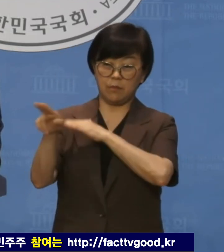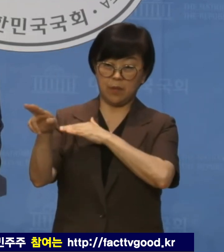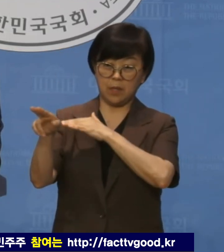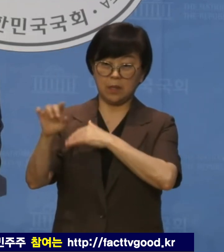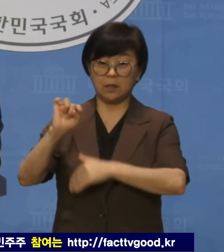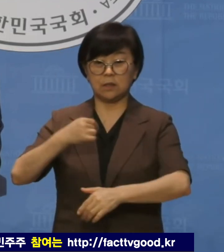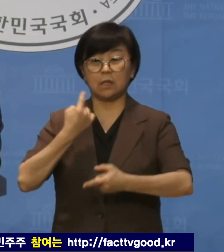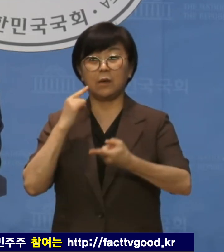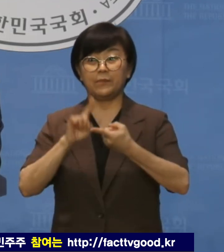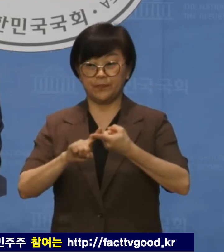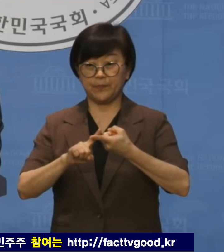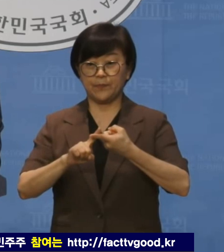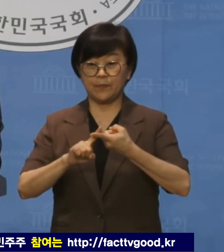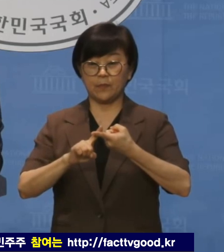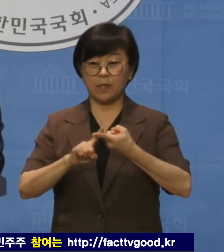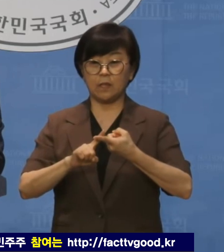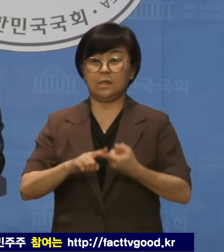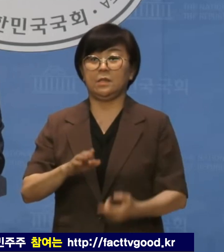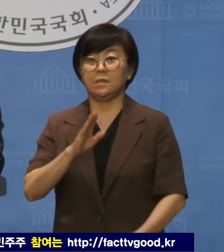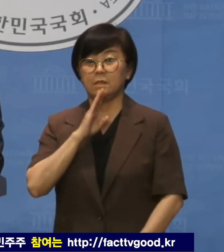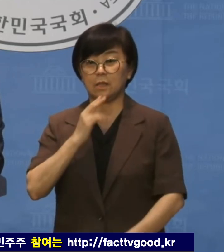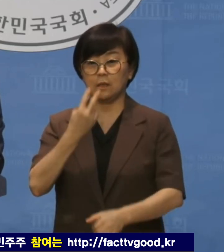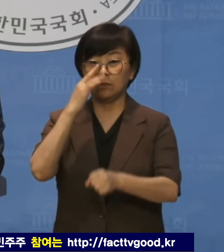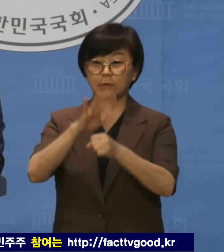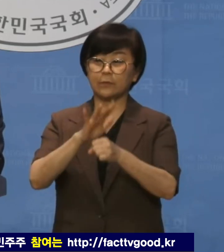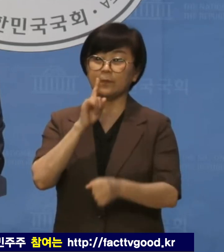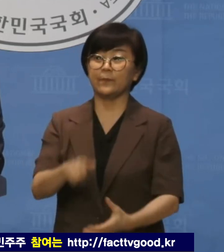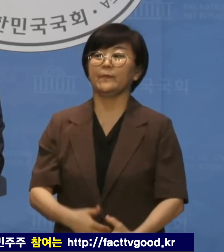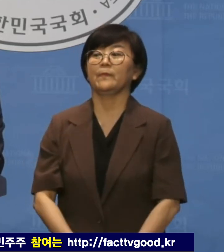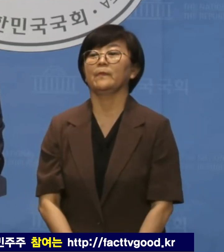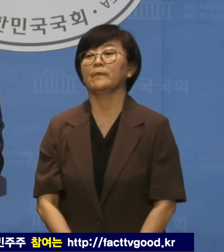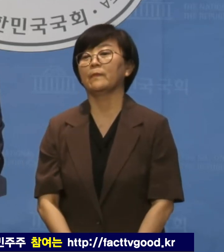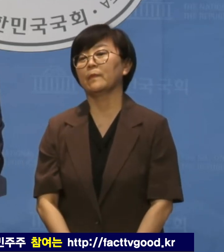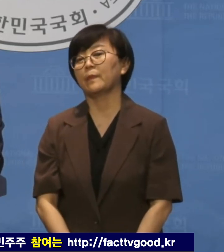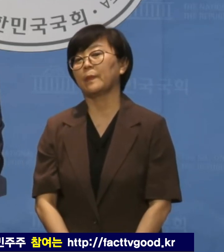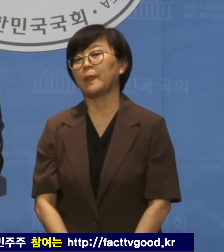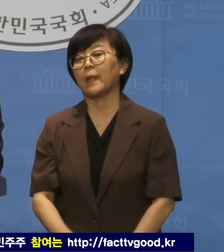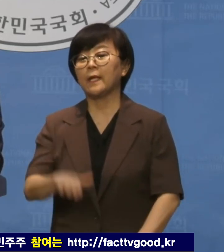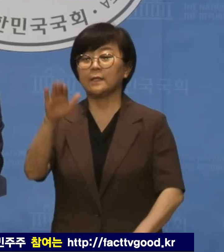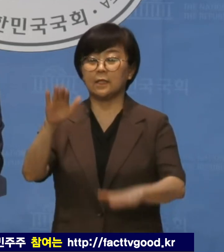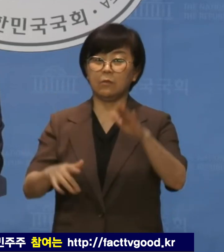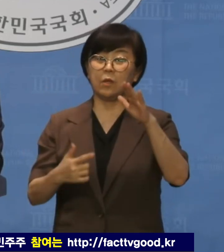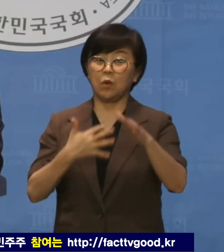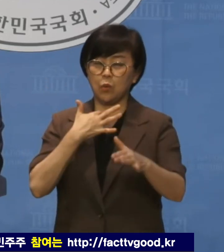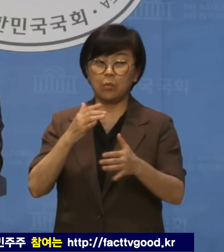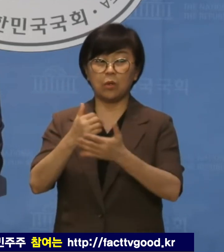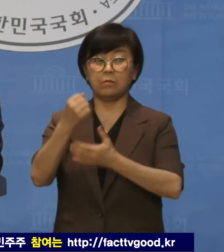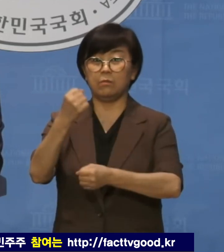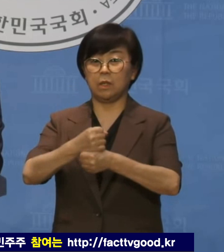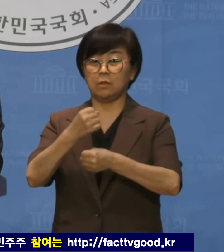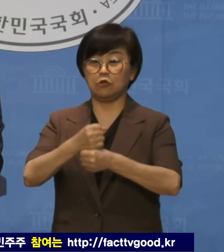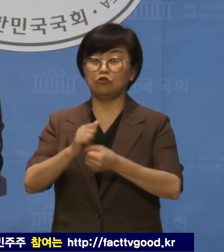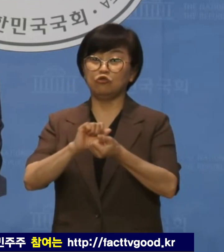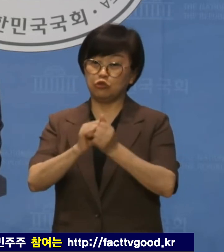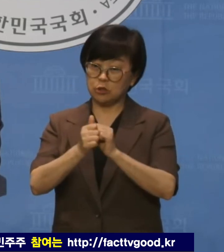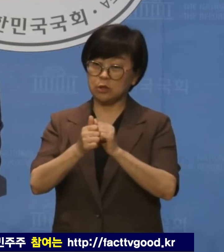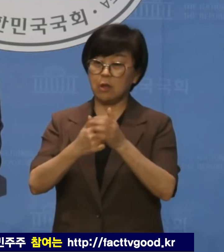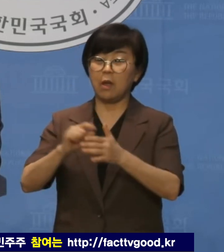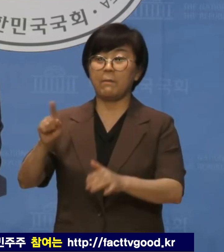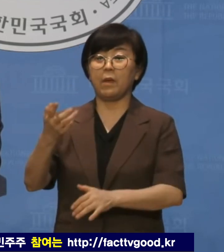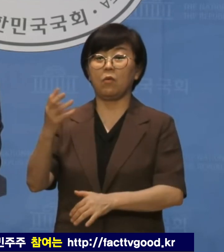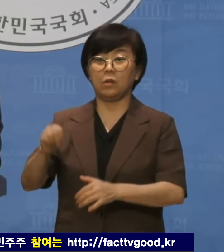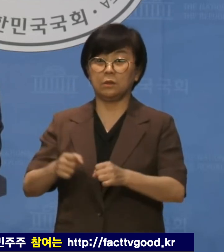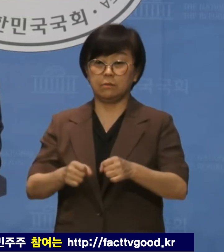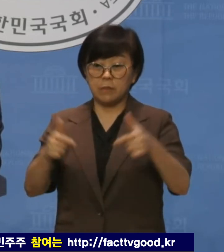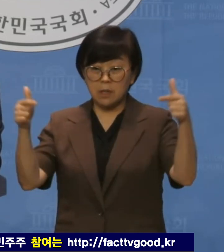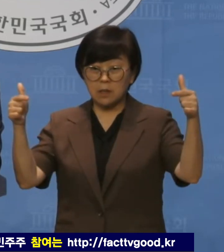자기합리화로 혀를 내두르게 했습니다. 차별과 혐오를 조장해 주식을 100억 원대로